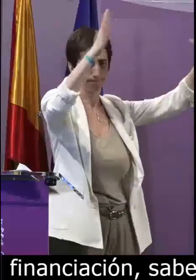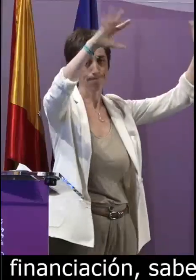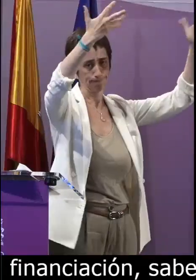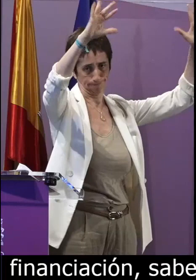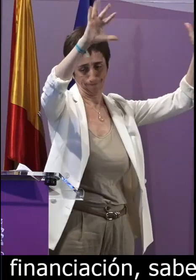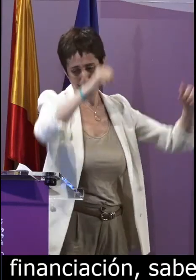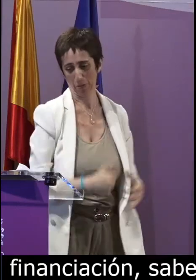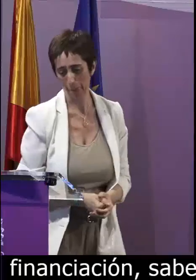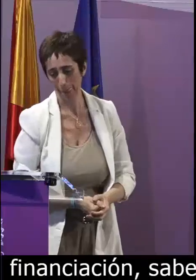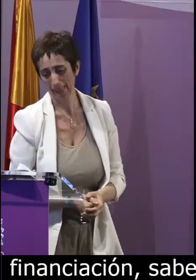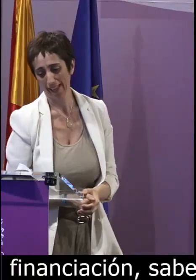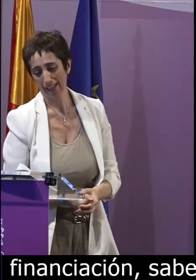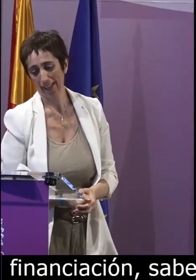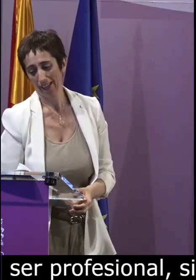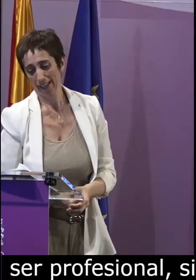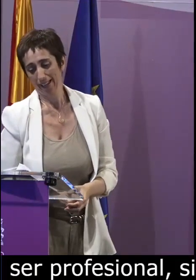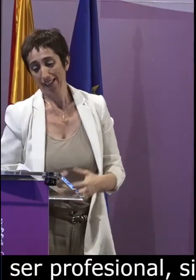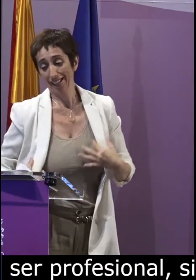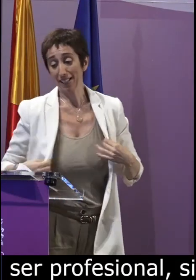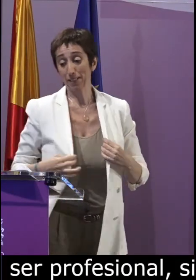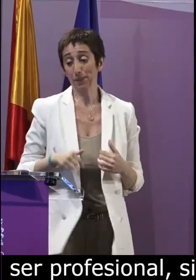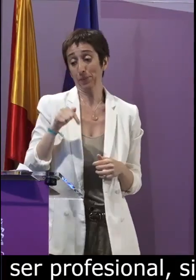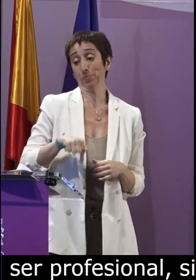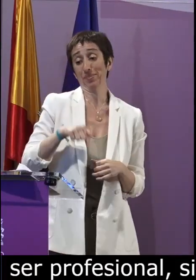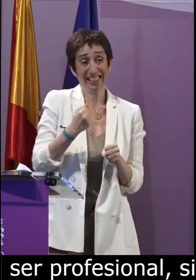elaboración de este trabajo así que un aplauso también para el equipo del CENELSE